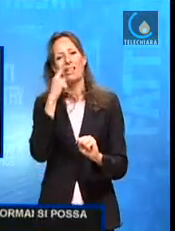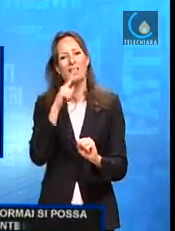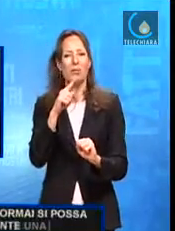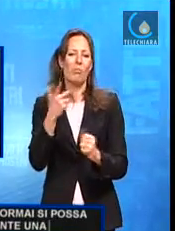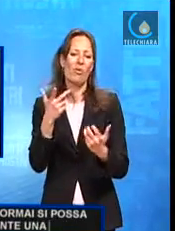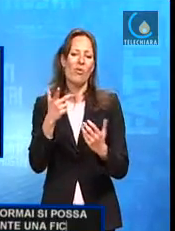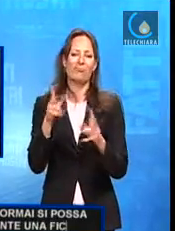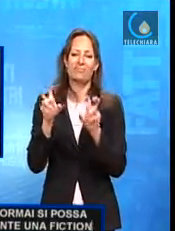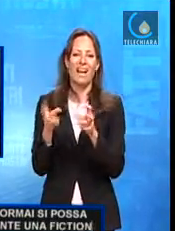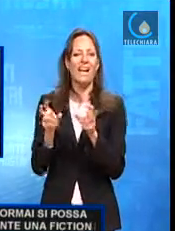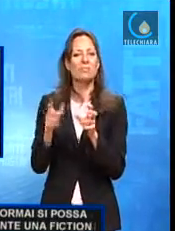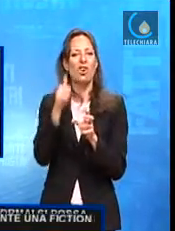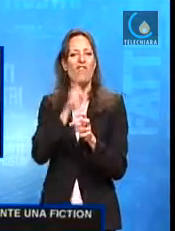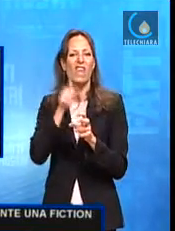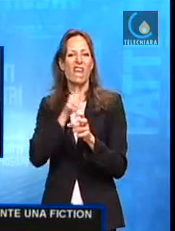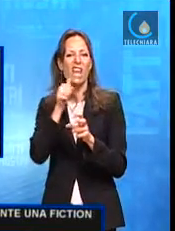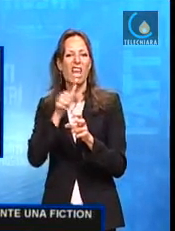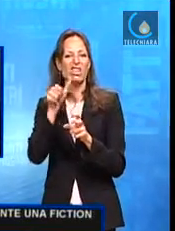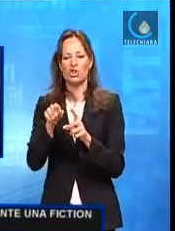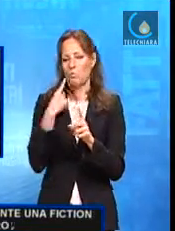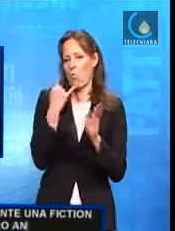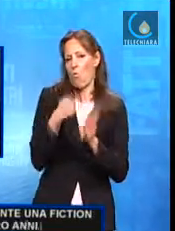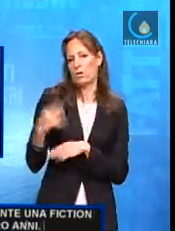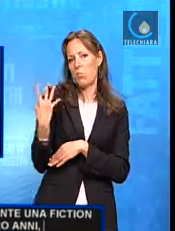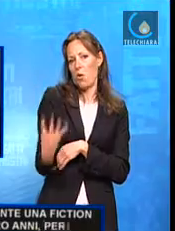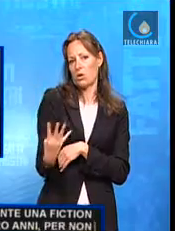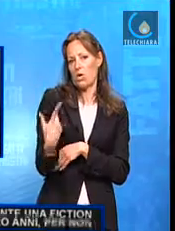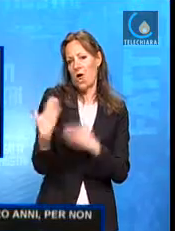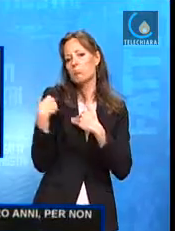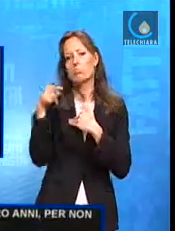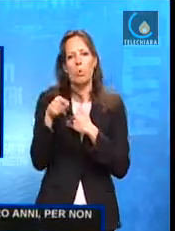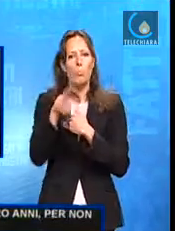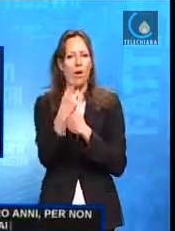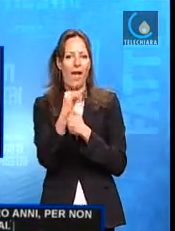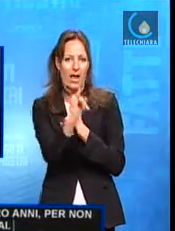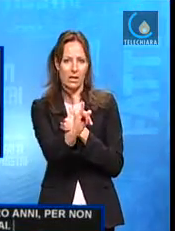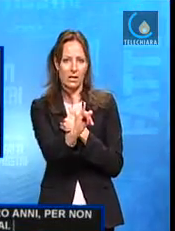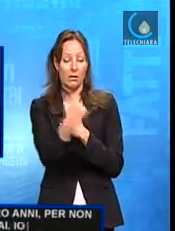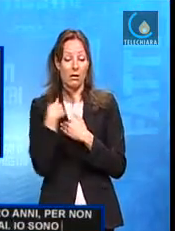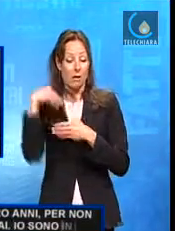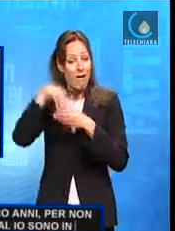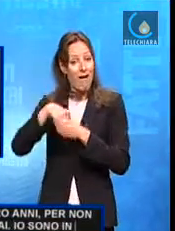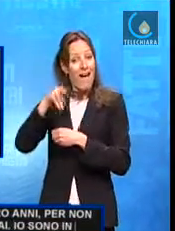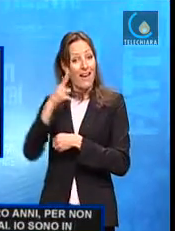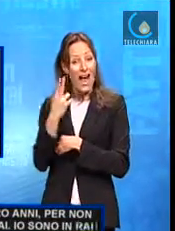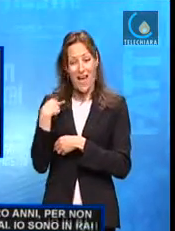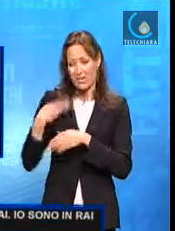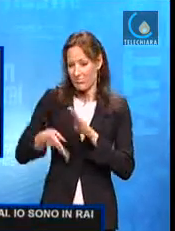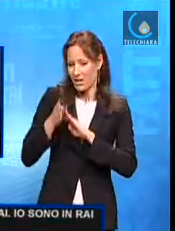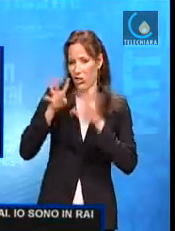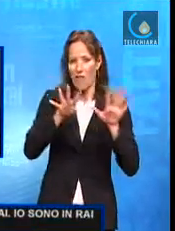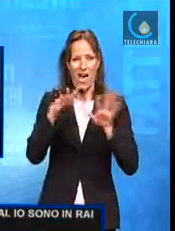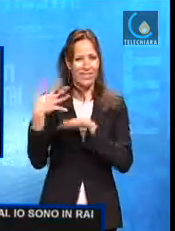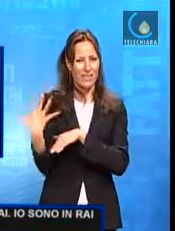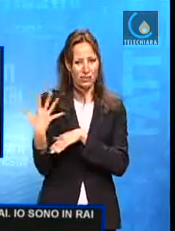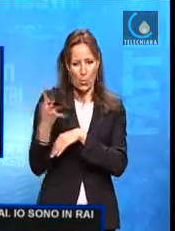sugli ultimi quattro anni, per non dire prima, della RAI. Guardate, io sono in RAI dal 1995, quindi sono